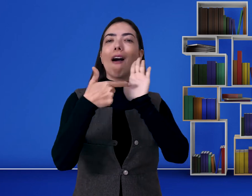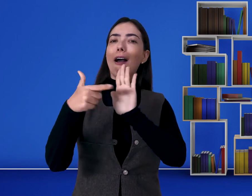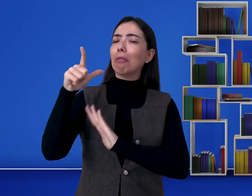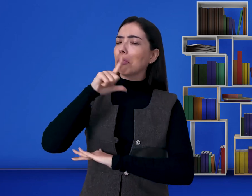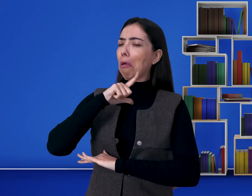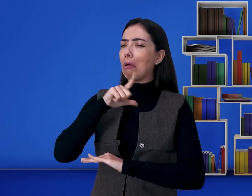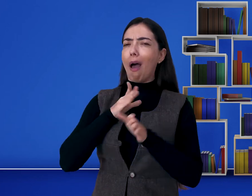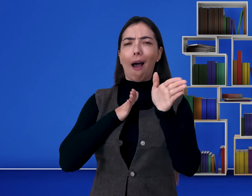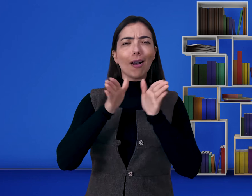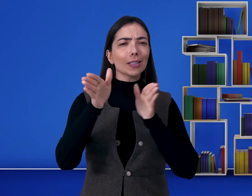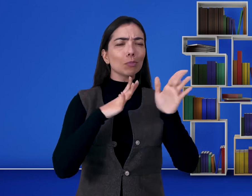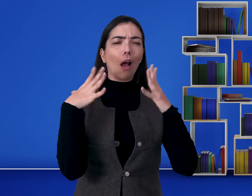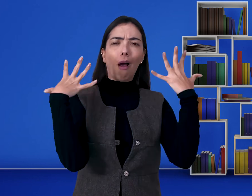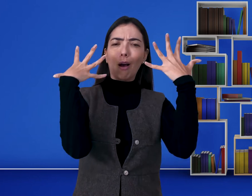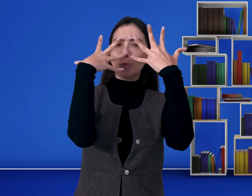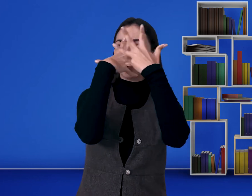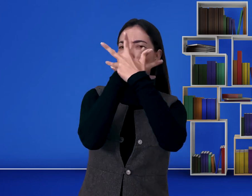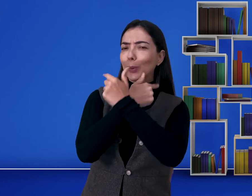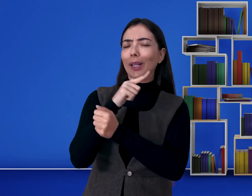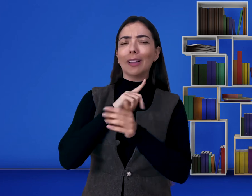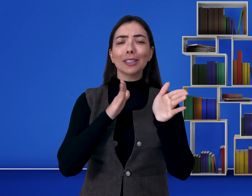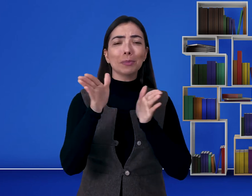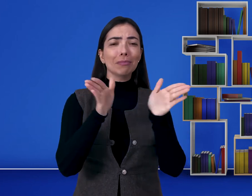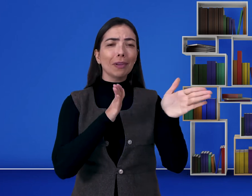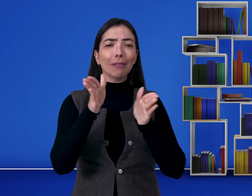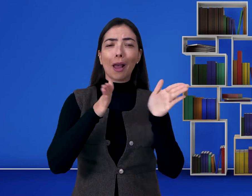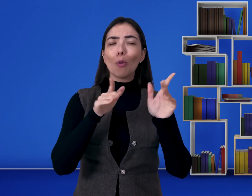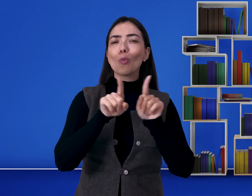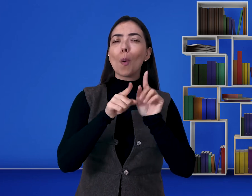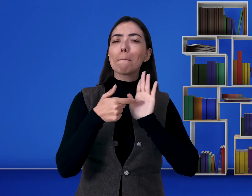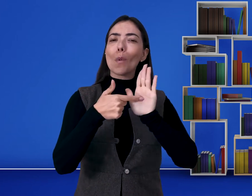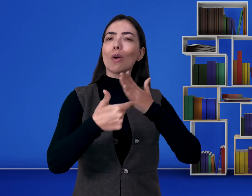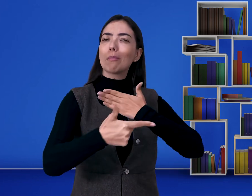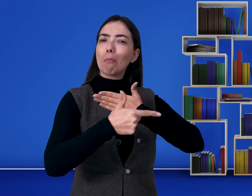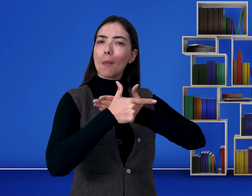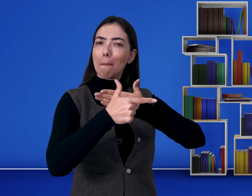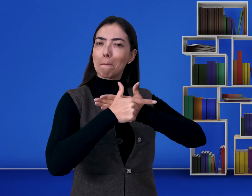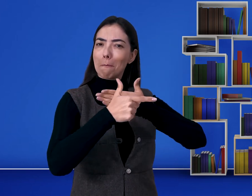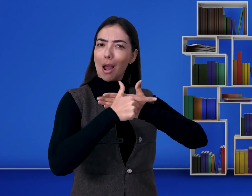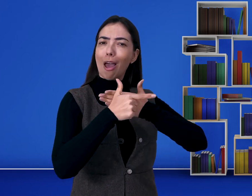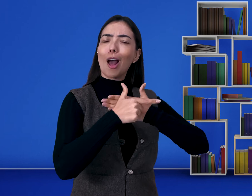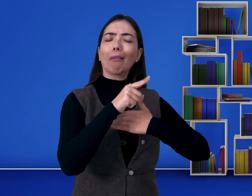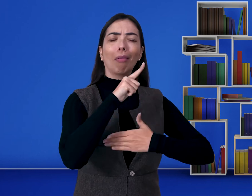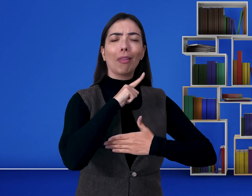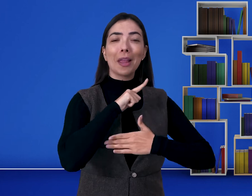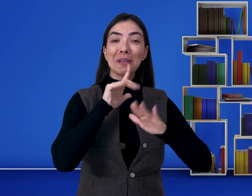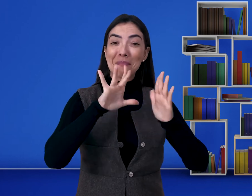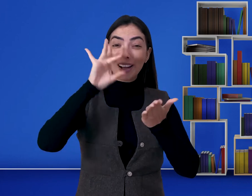Às vezes, as escolas mostram que são maravilhosas, que possuem acessibilidade, que são inclusivas, que